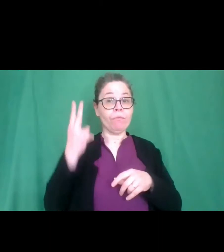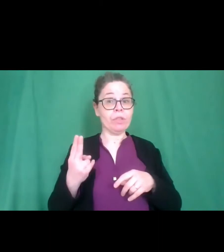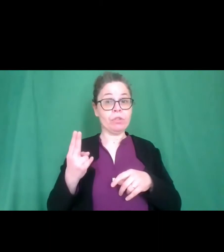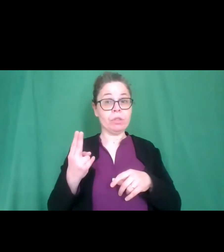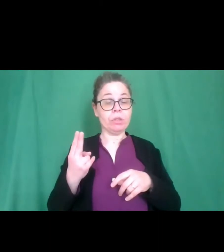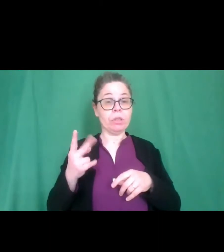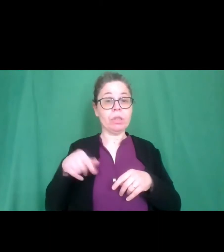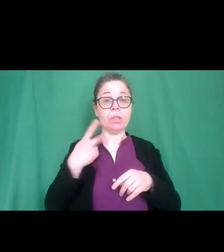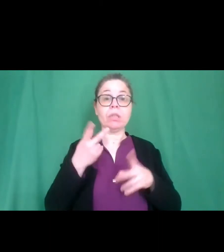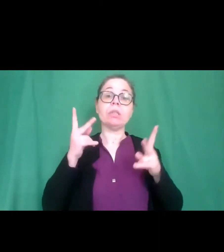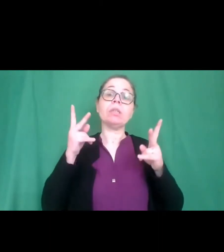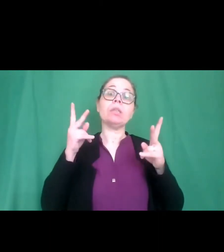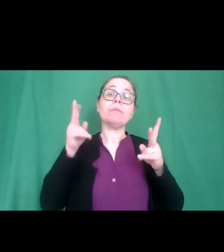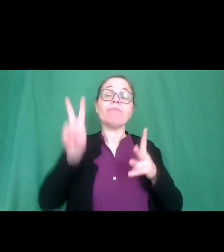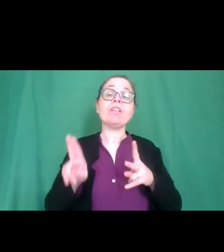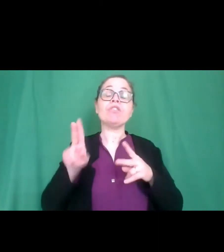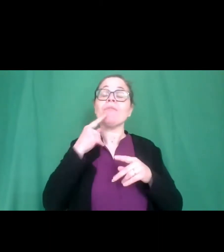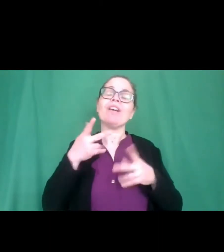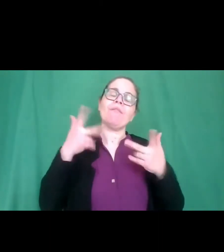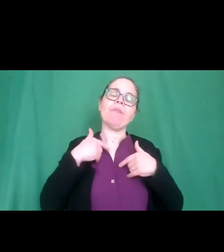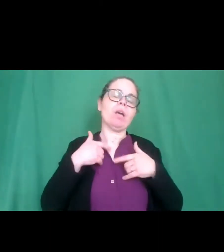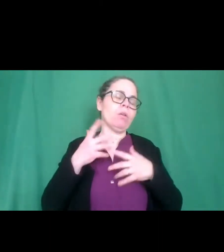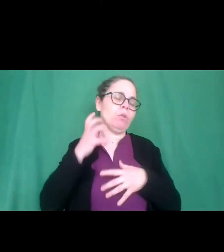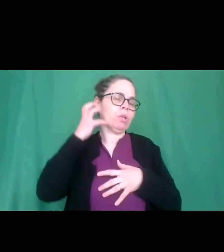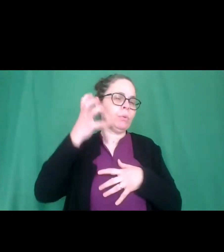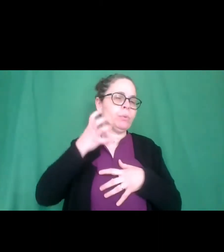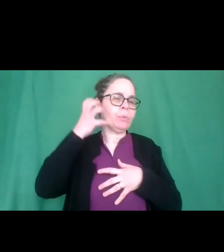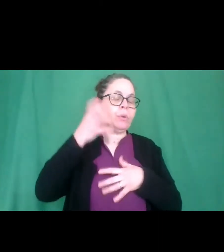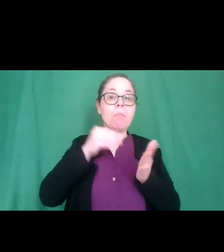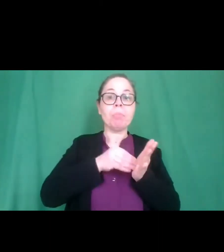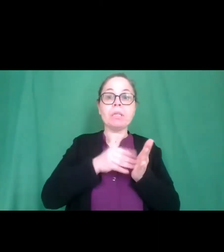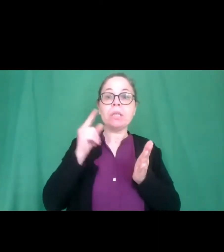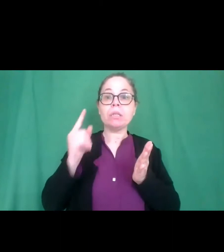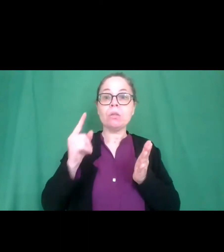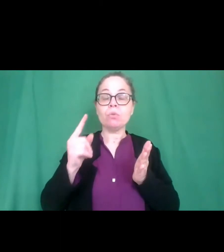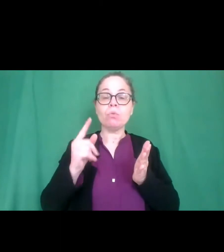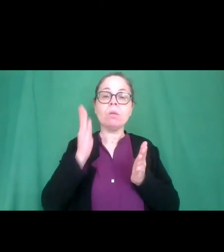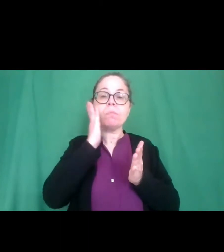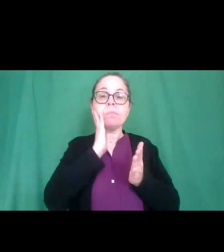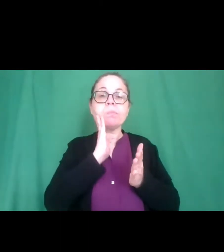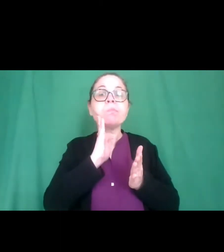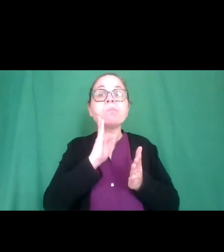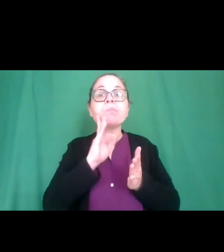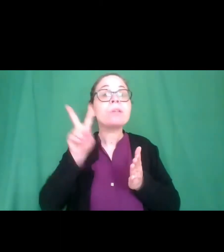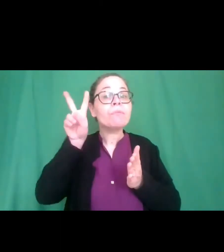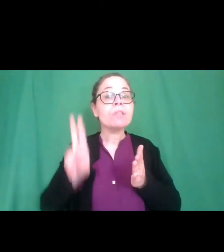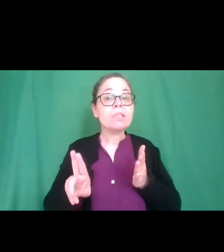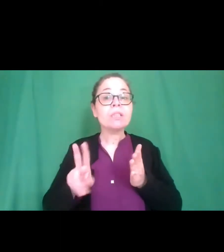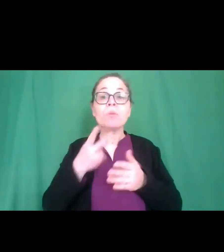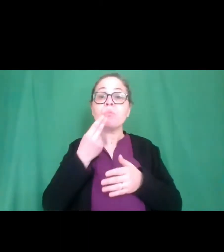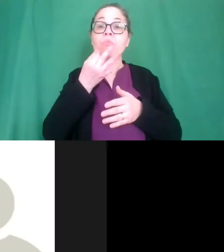veramente onora tutti noi per la sua presenza. Chiedo a Virginia se ci porta un saluto.